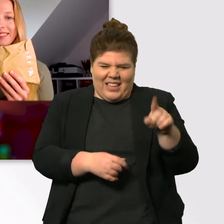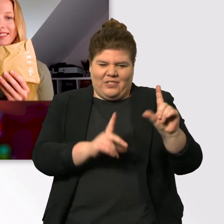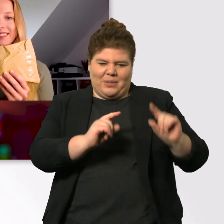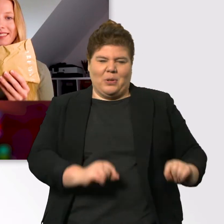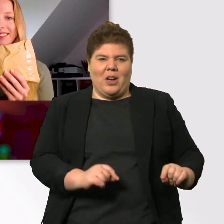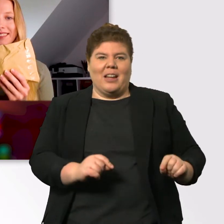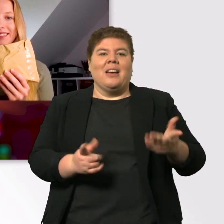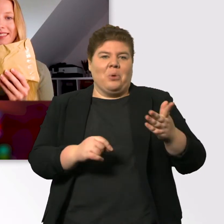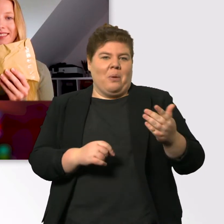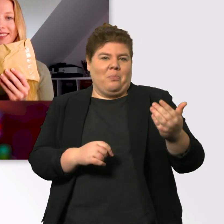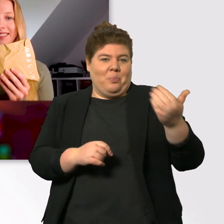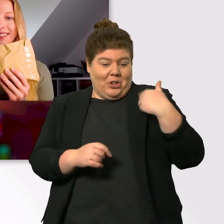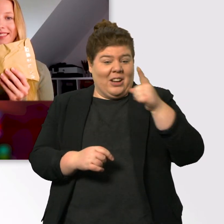sag mal Bescheid, wenn du es in der Hand hältst.